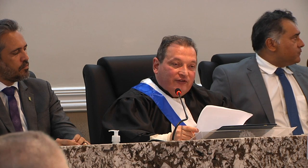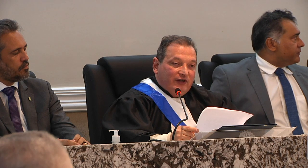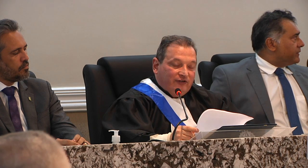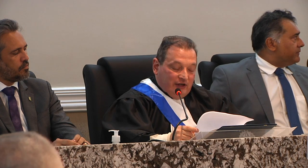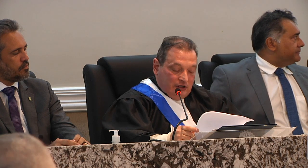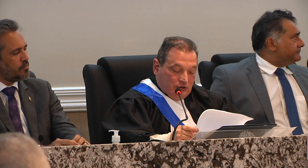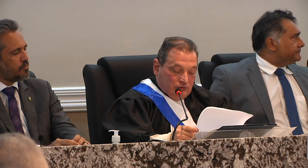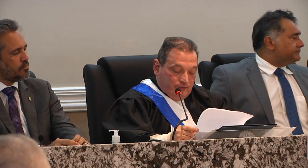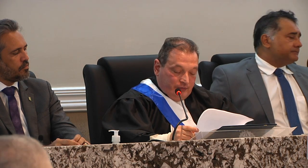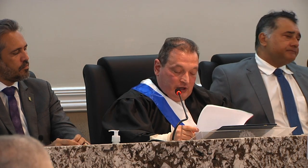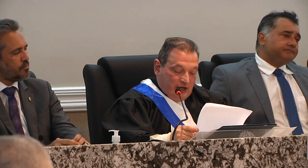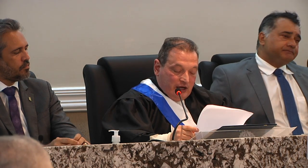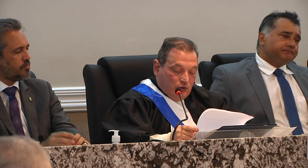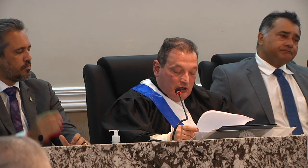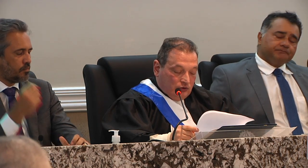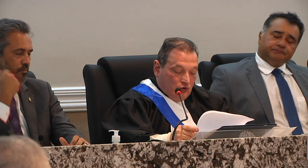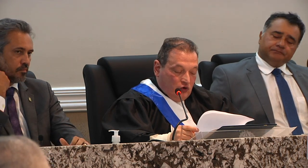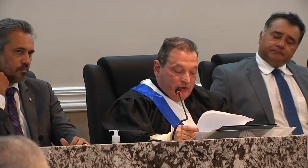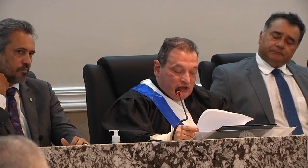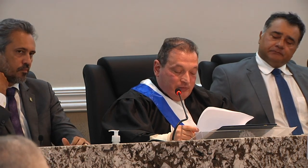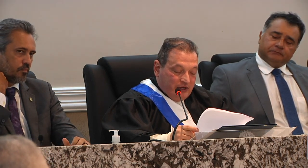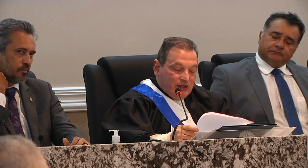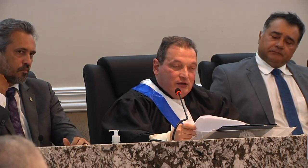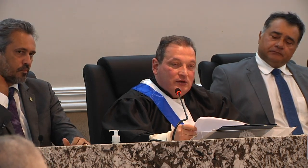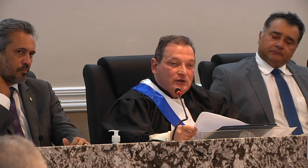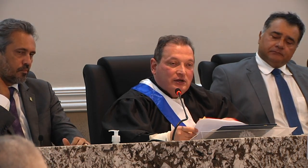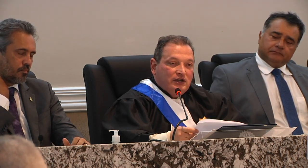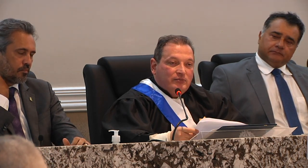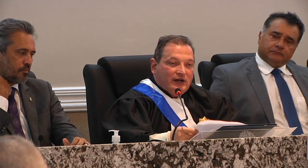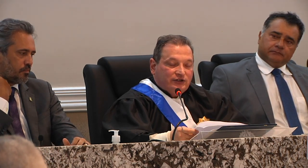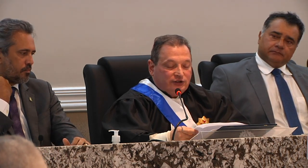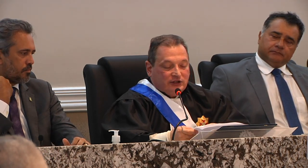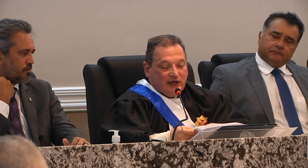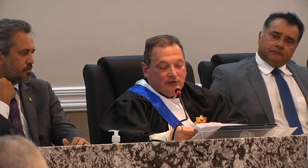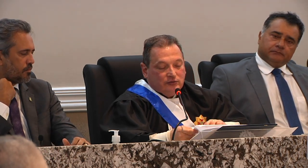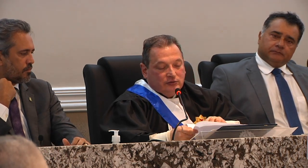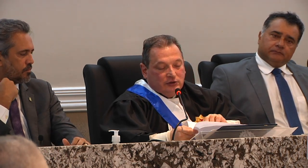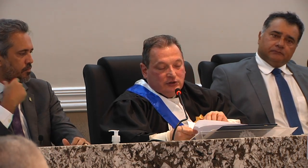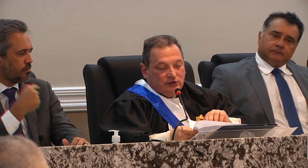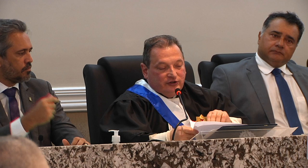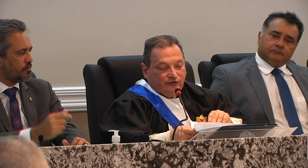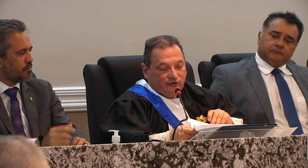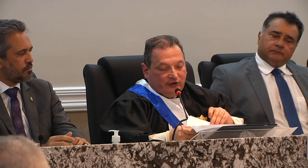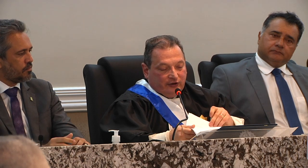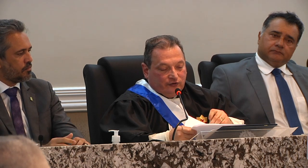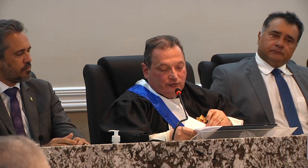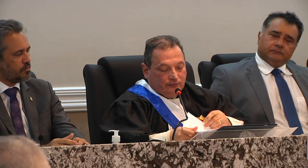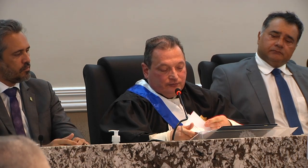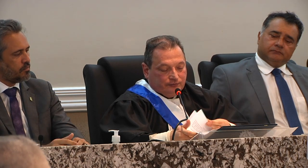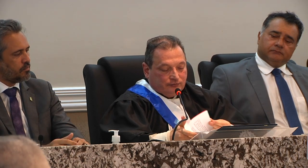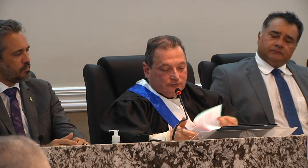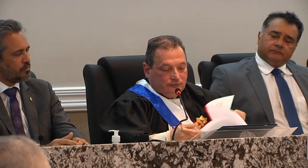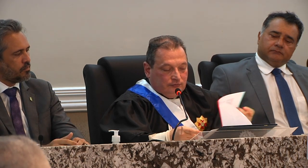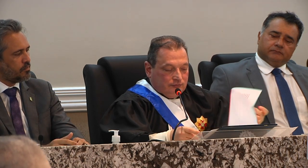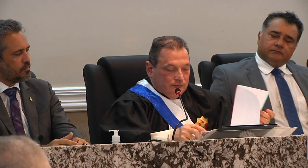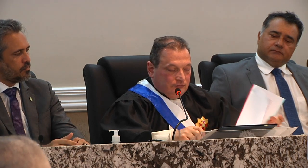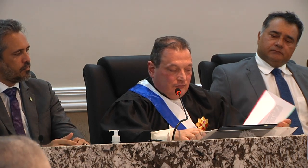exemplo a ser seguido enquanto homem de bem e magistrado de sucesso